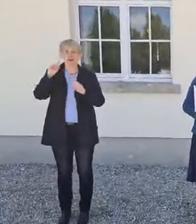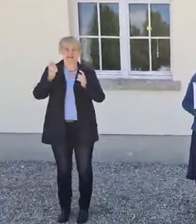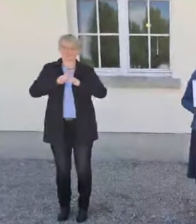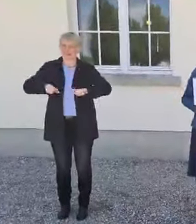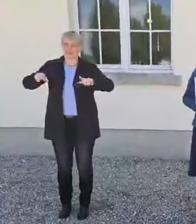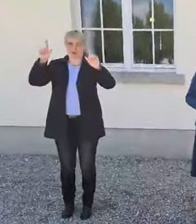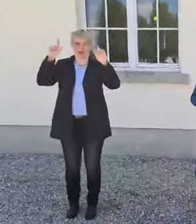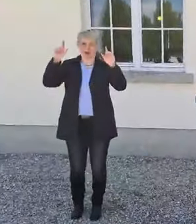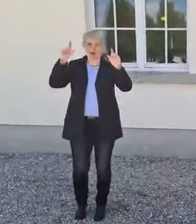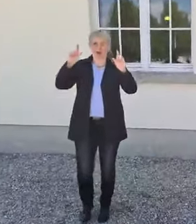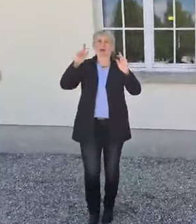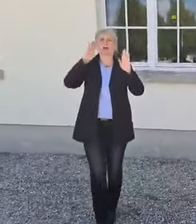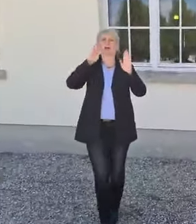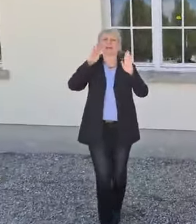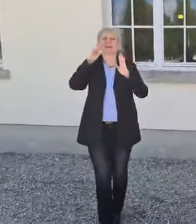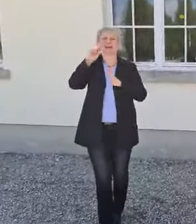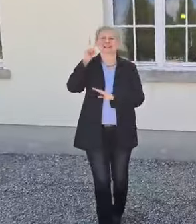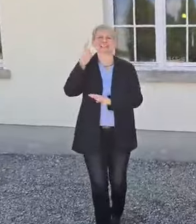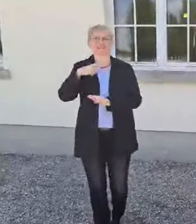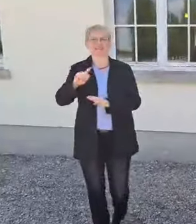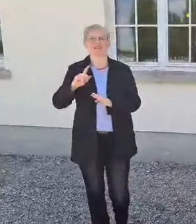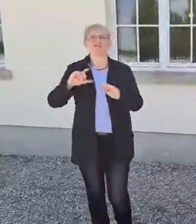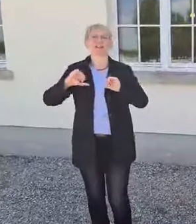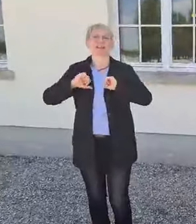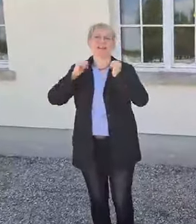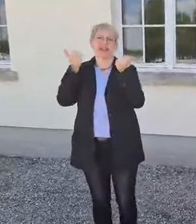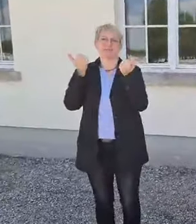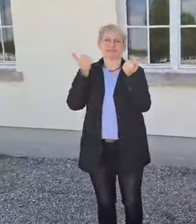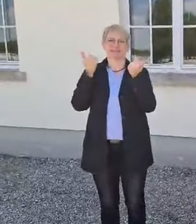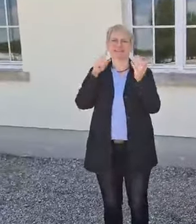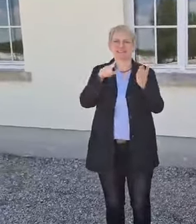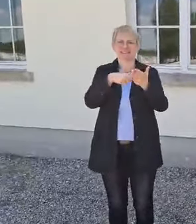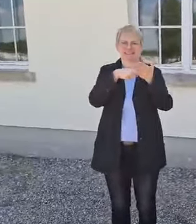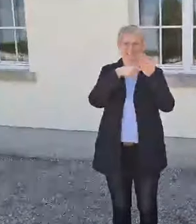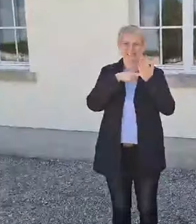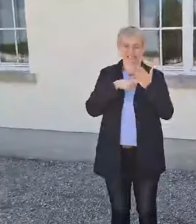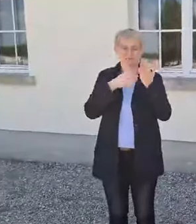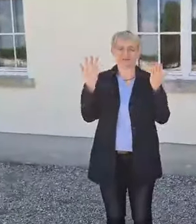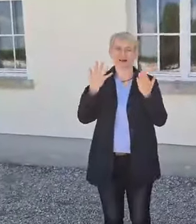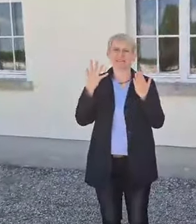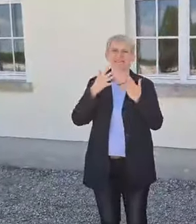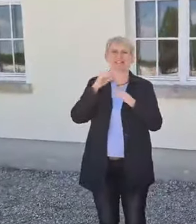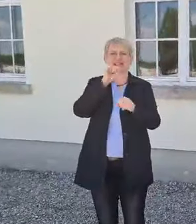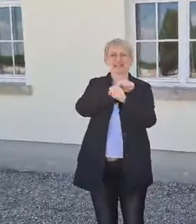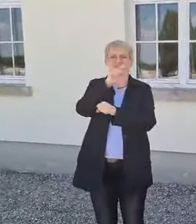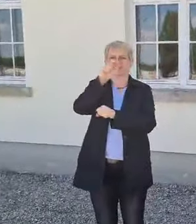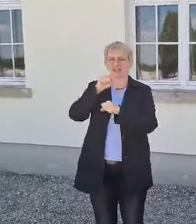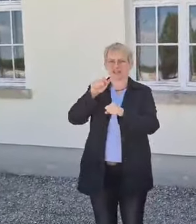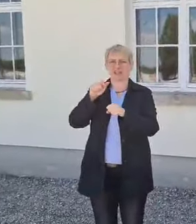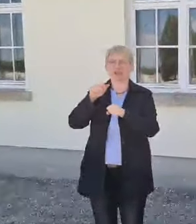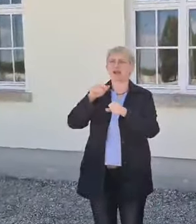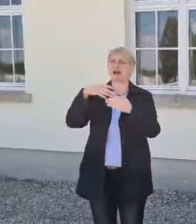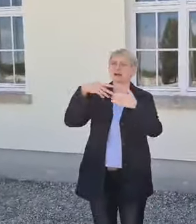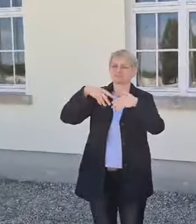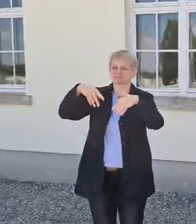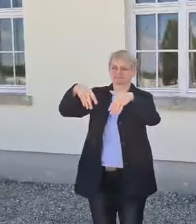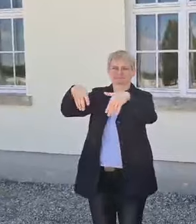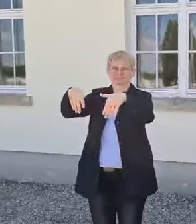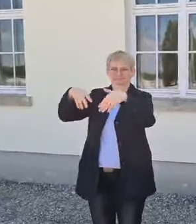Konzentrationslager und Leben. Hier zeigt er Inhaftierte, die auf dem Appellplatz stehen, in gestreifter Häftlingskleidung.